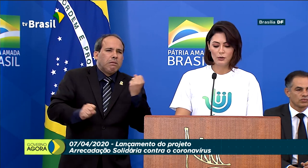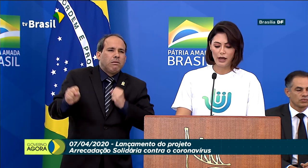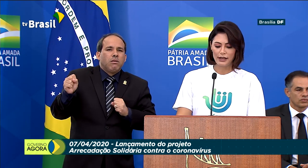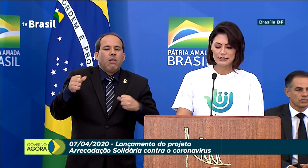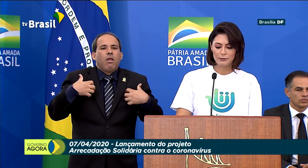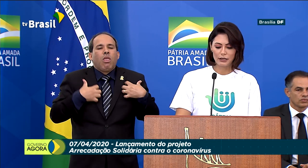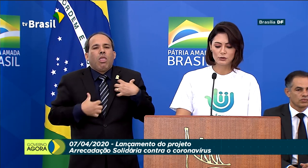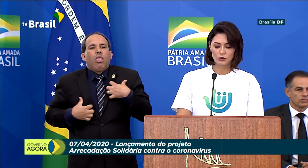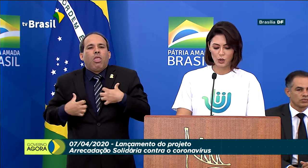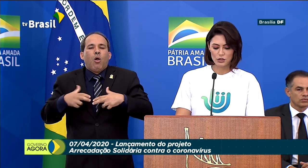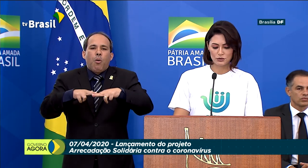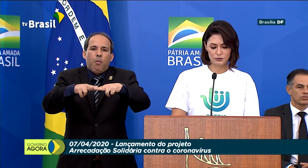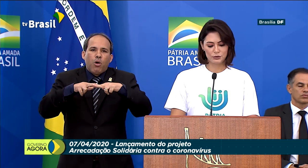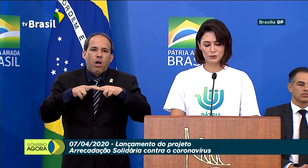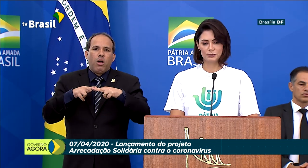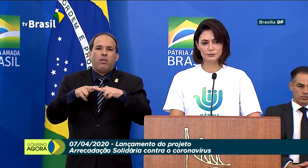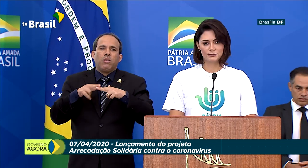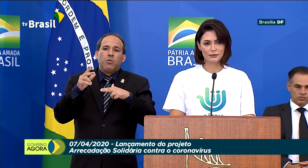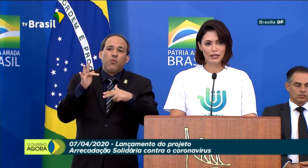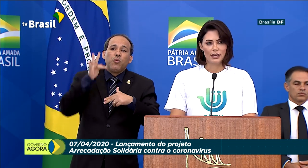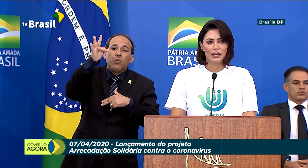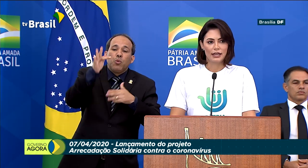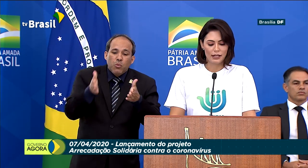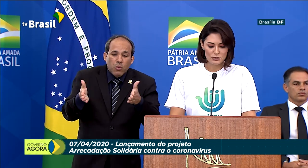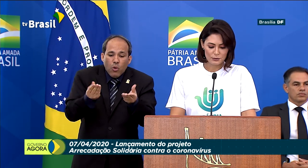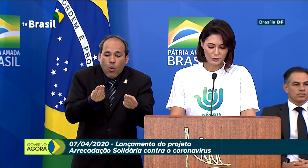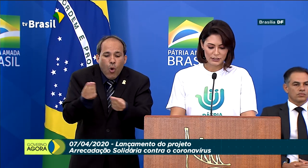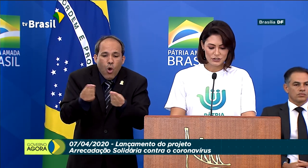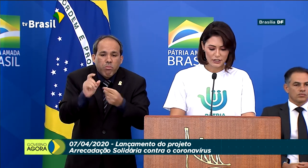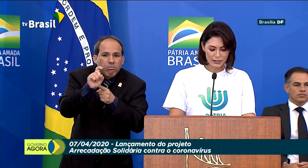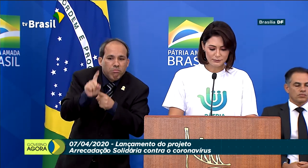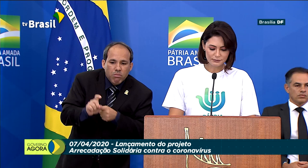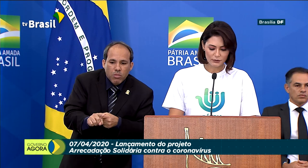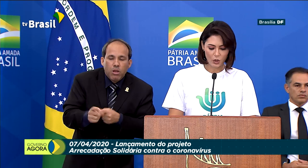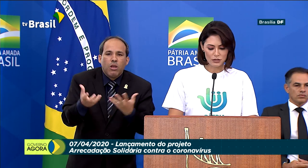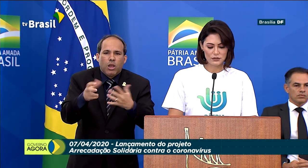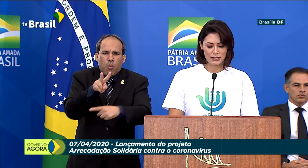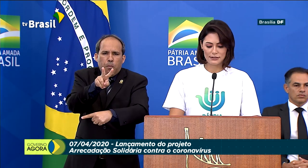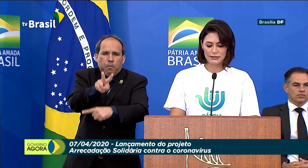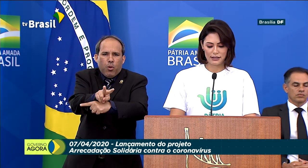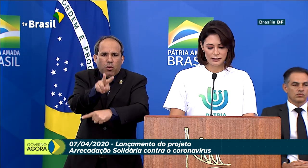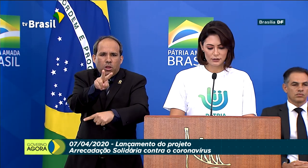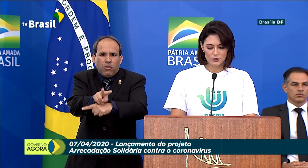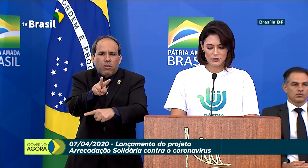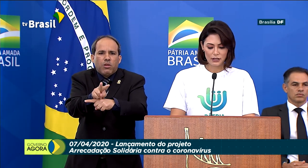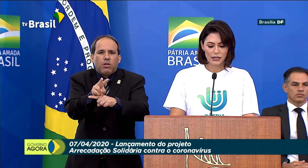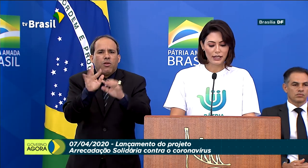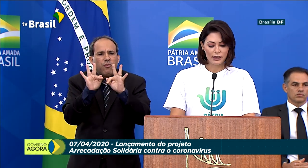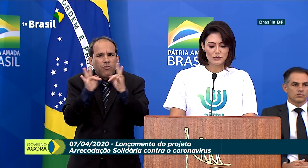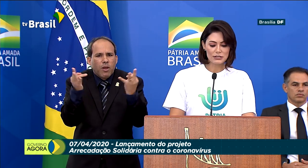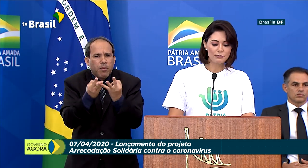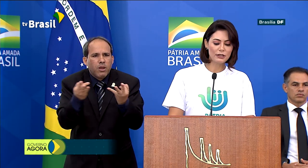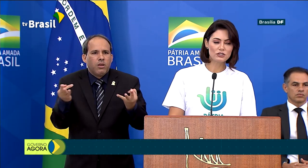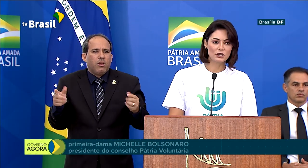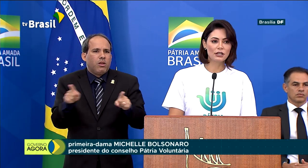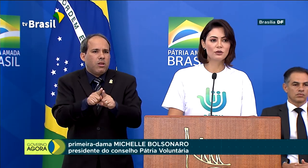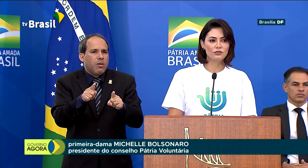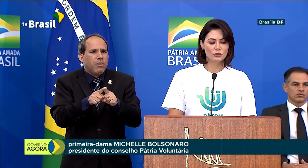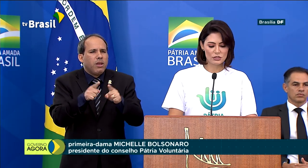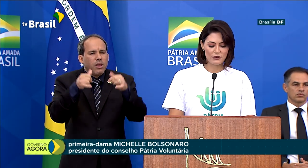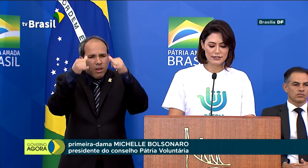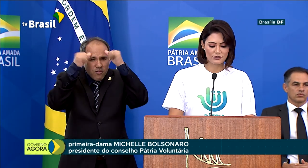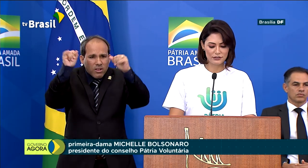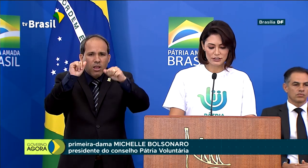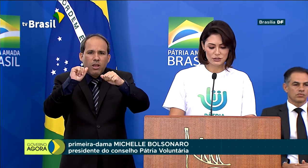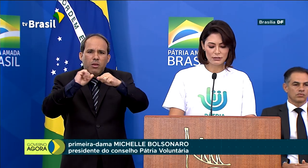apreensão a respeito do nosso futuro. Queremos proteger nossos entes queridos e queremos impedir